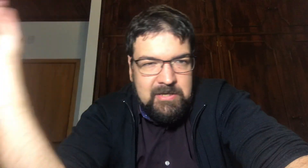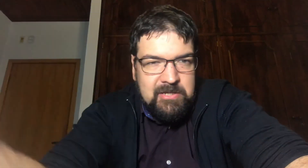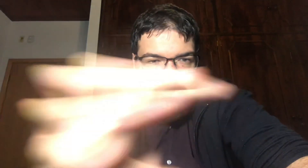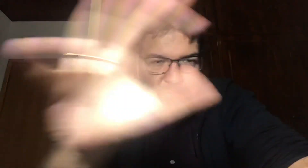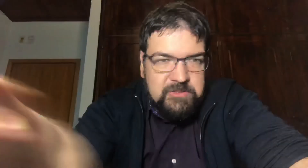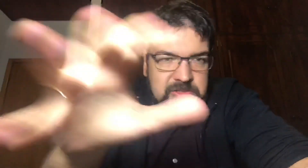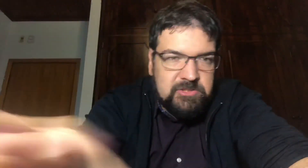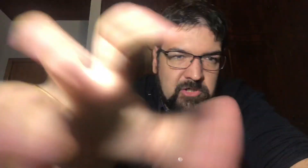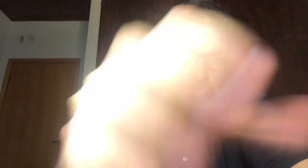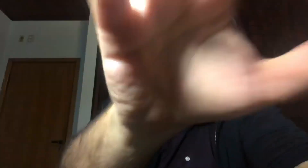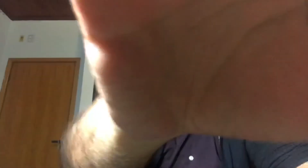Adios Tchau Tchau